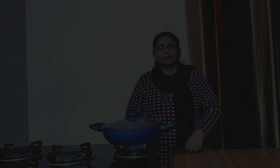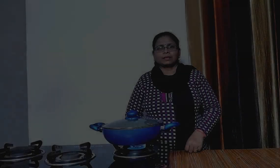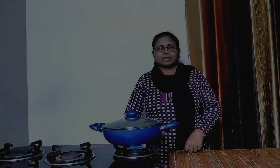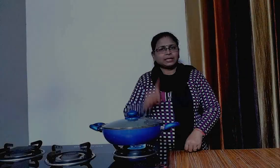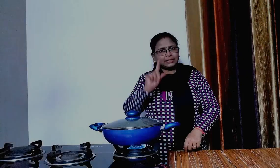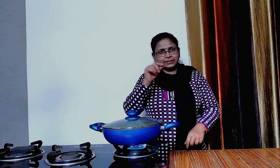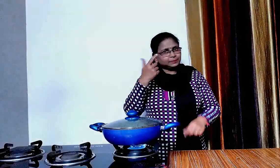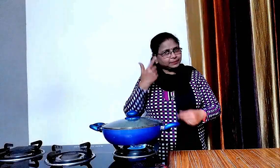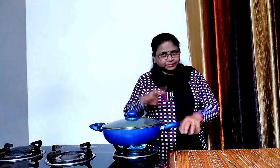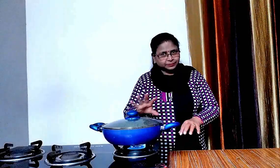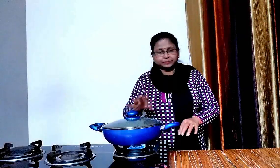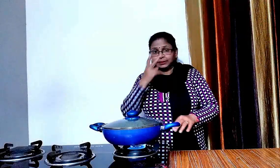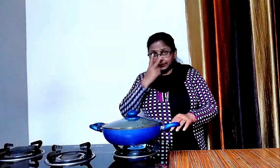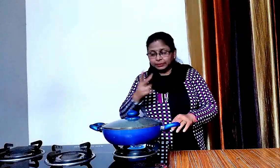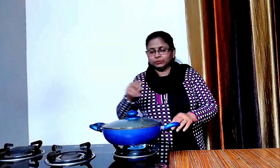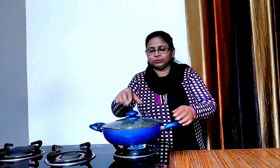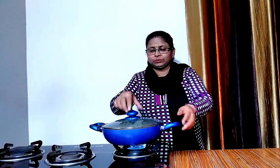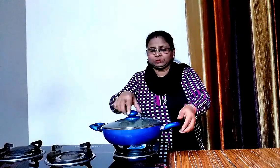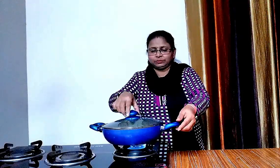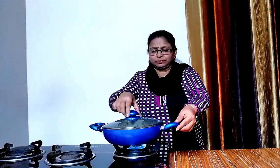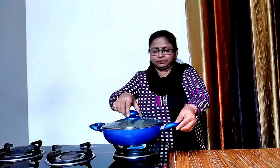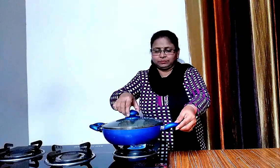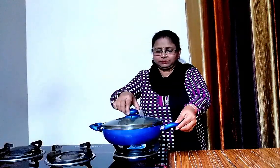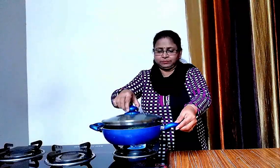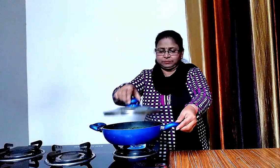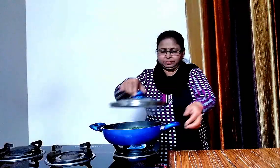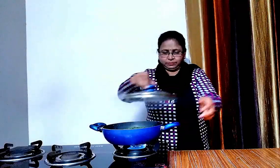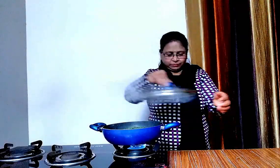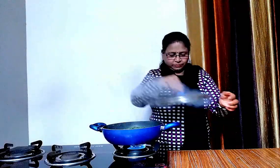10 मिल्ट हो चुकी है अब इनको एक बाद चेक कर लेंगे